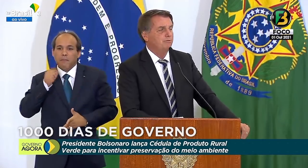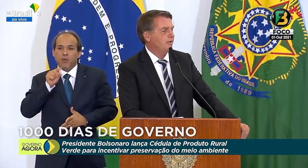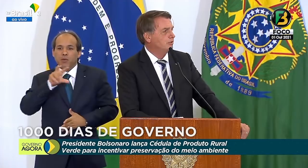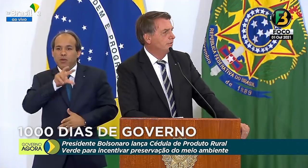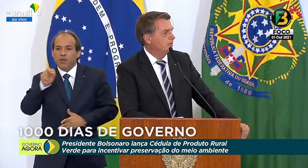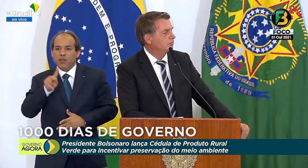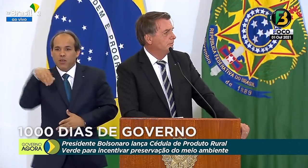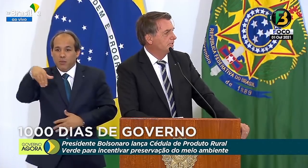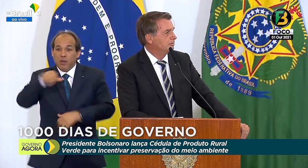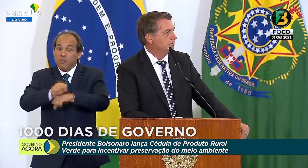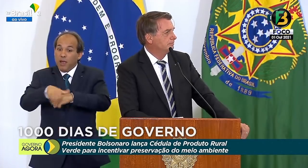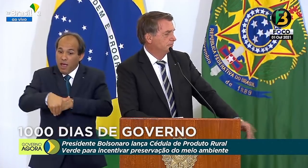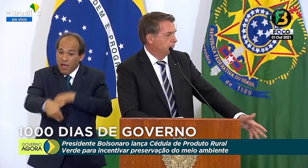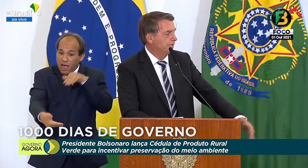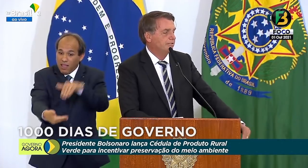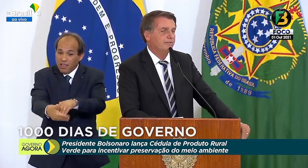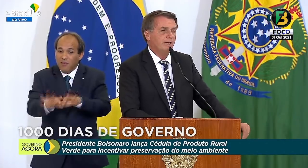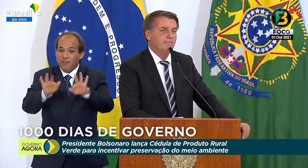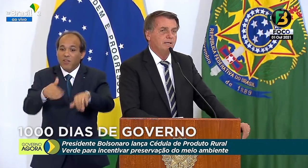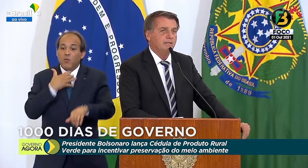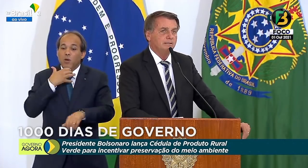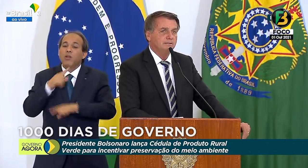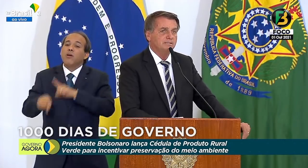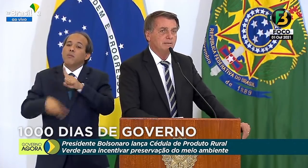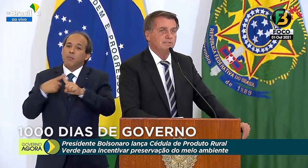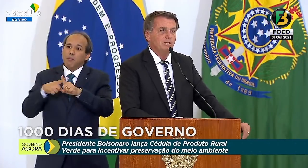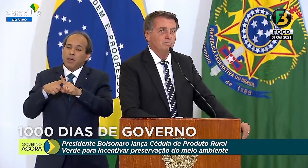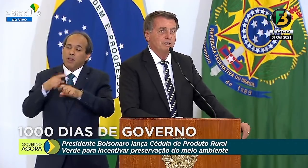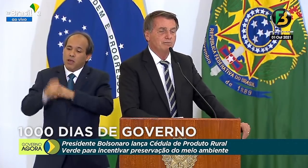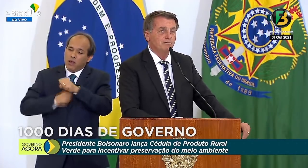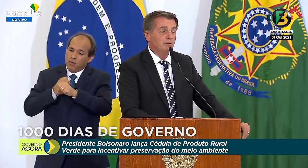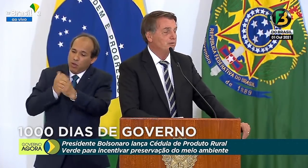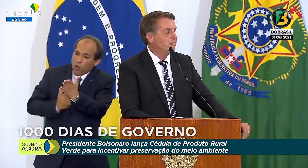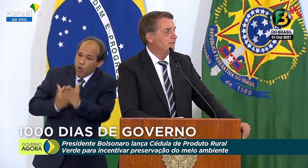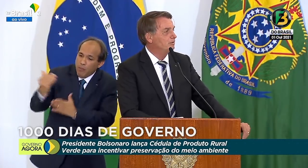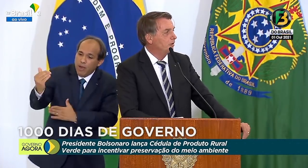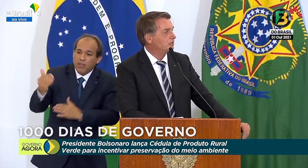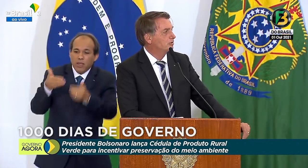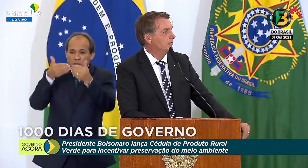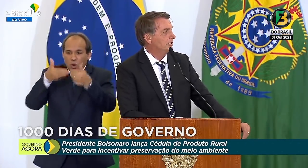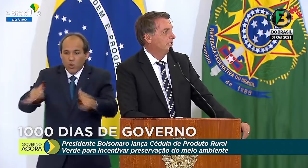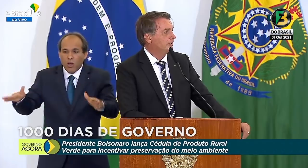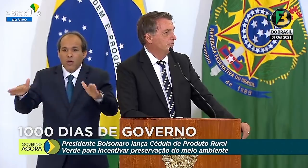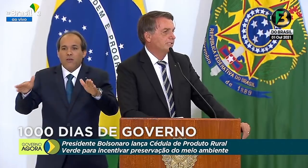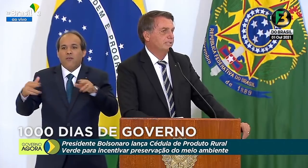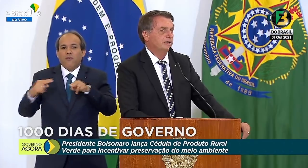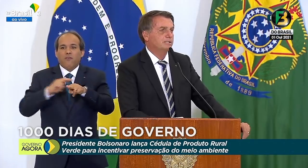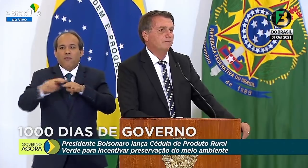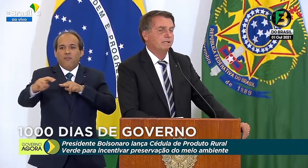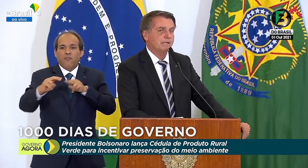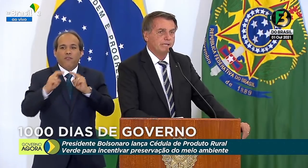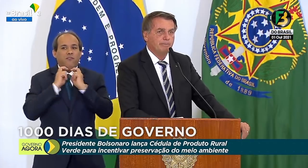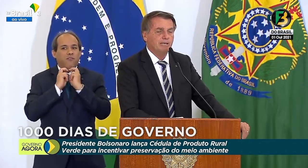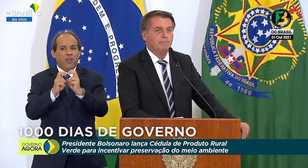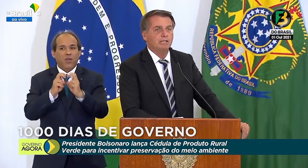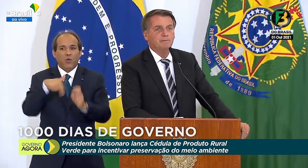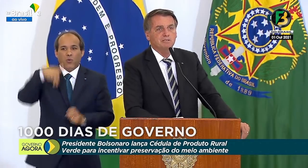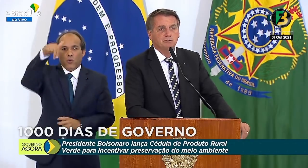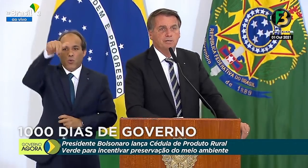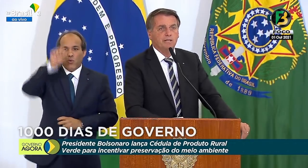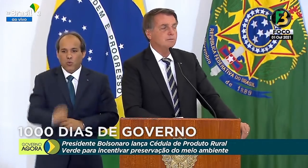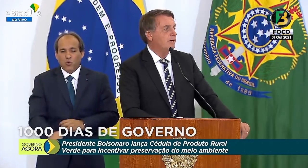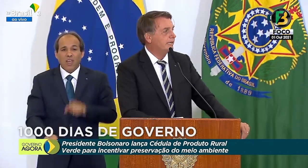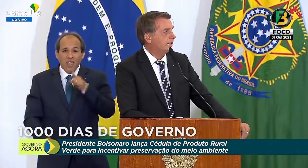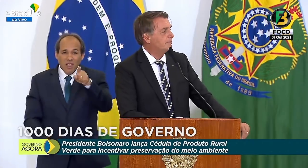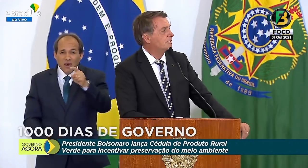E esperamos no final do ano, começo do ano que vem, estamos inaugurando a ferrovia Norte-Sul. E você, Tarcísio, vai ser sempre lembrado